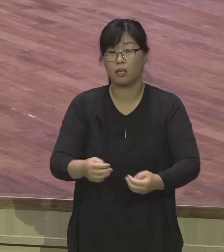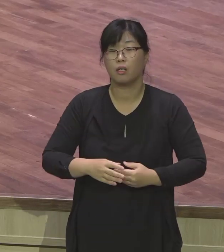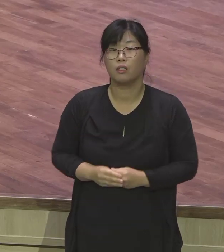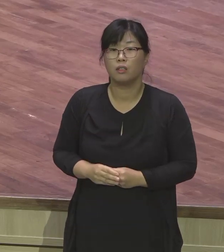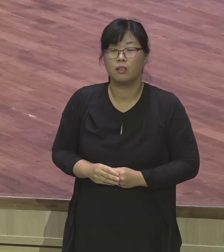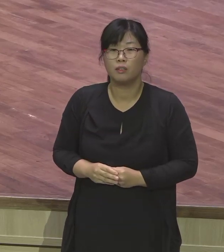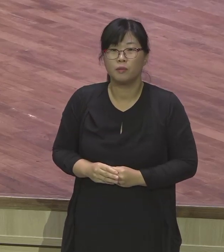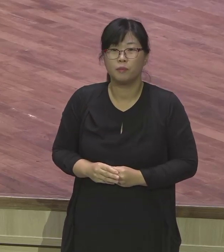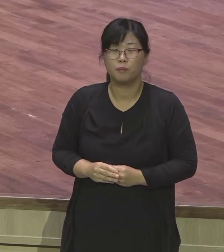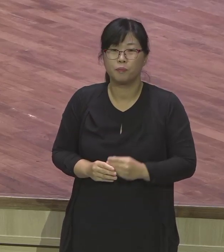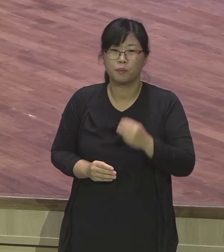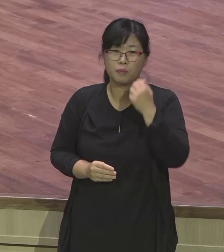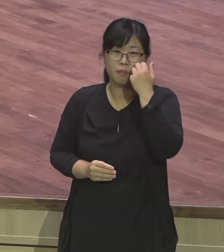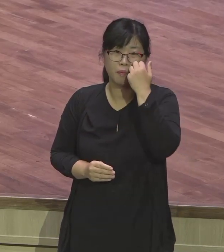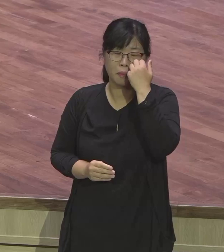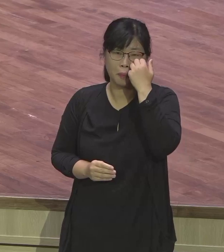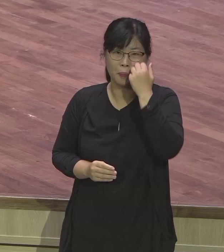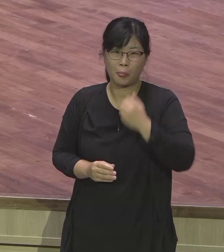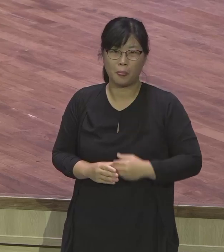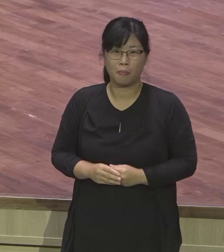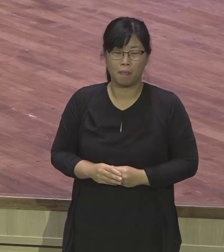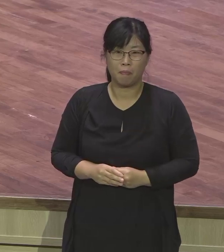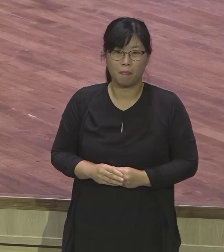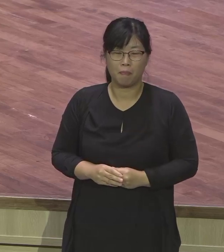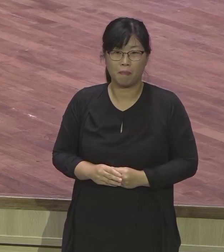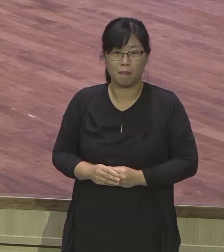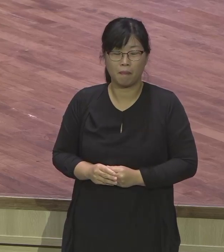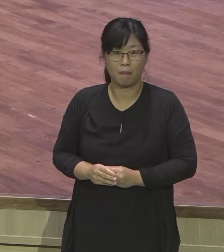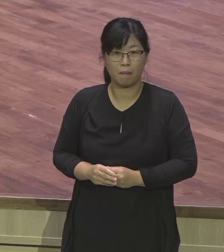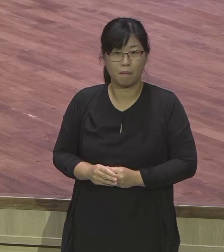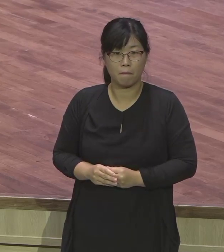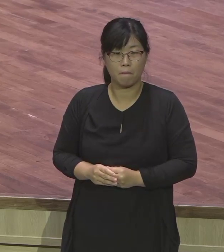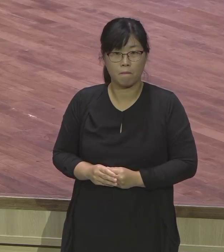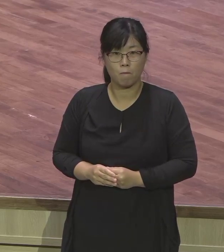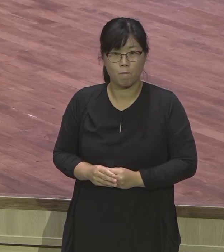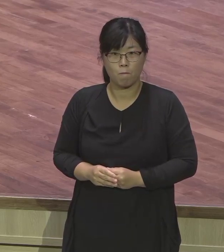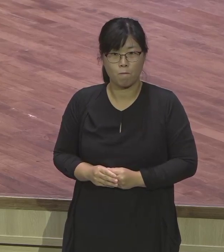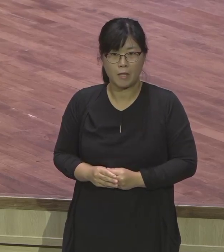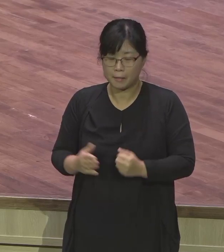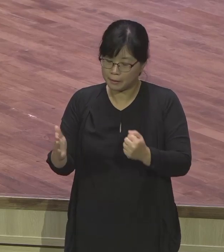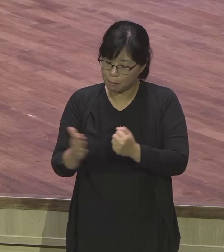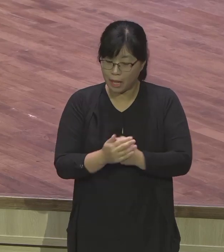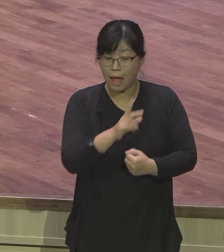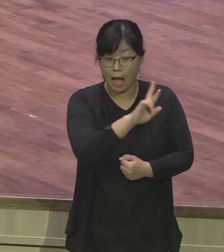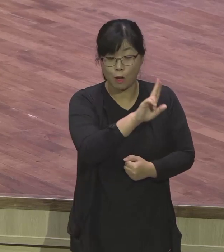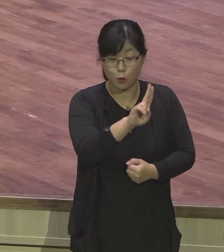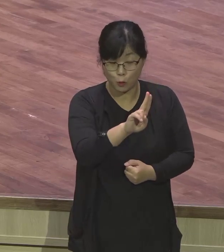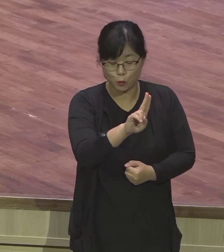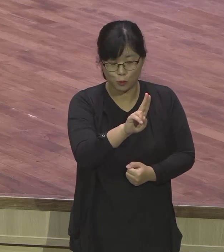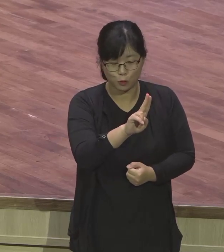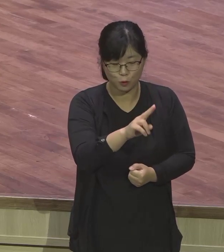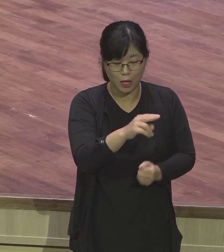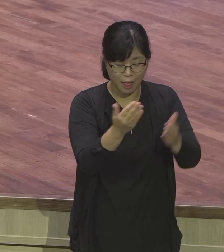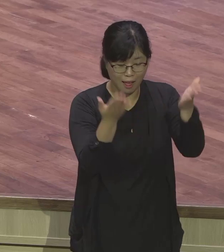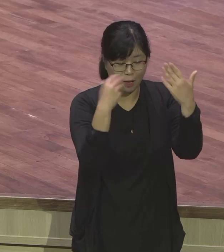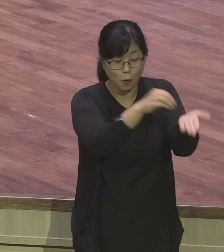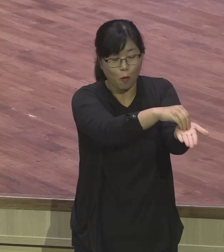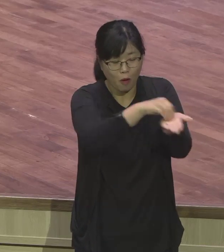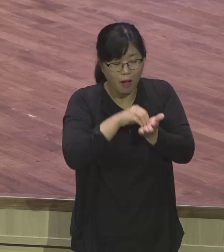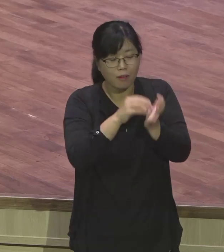기독교 대학으로서는 RU가 최고다. 장학금을 다 주자. 그래서 등록을 하면, 모든 게 등록이